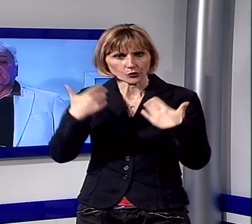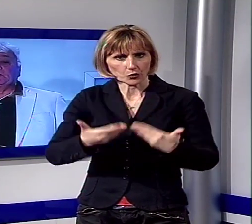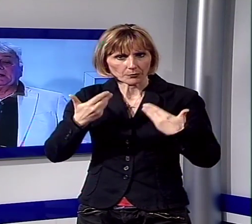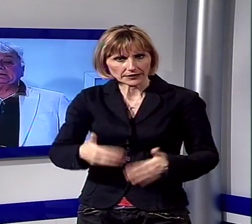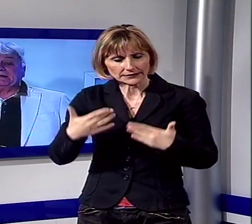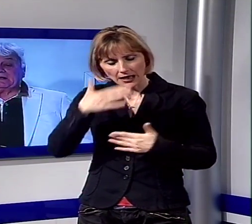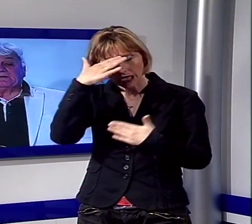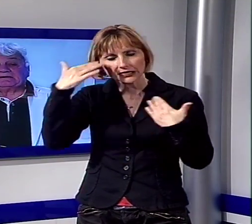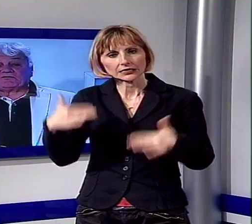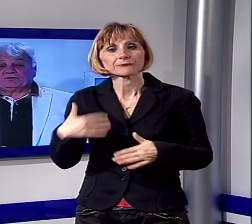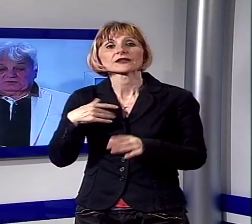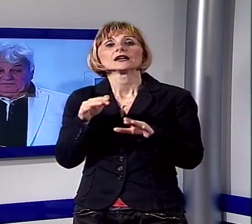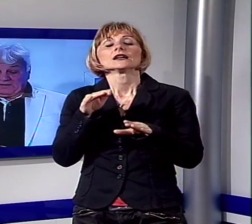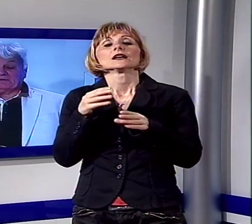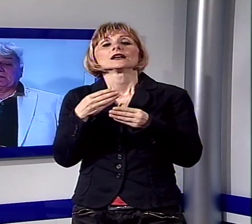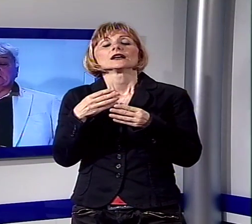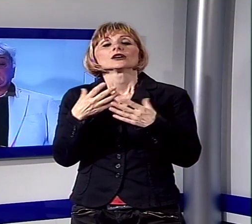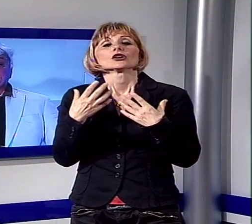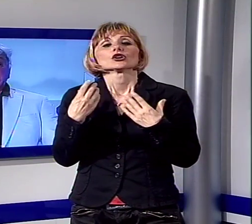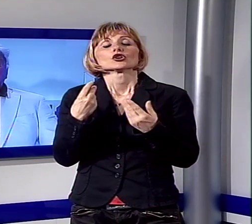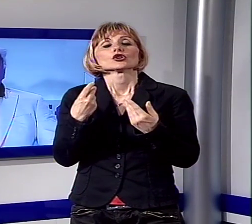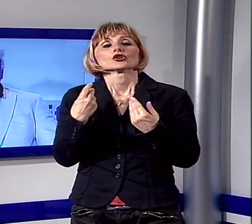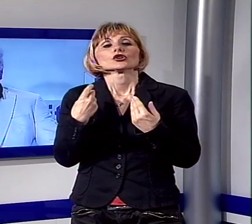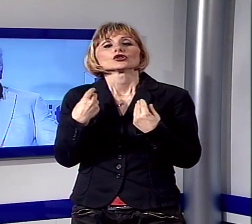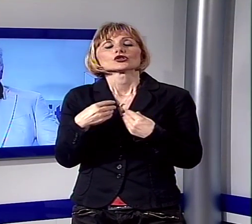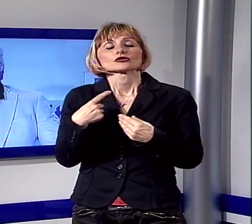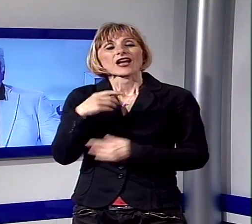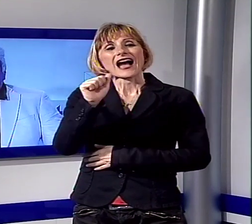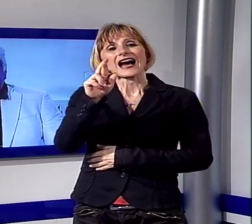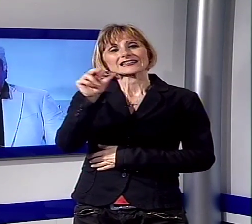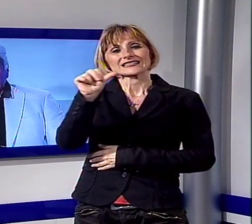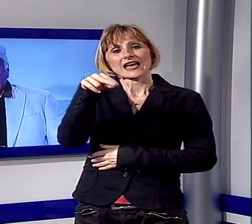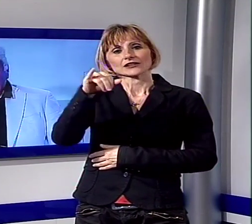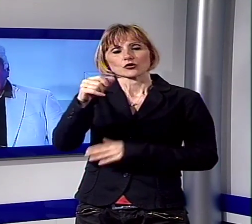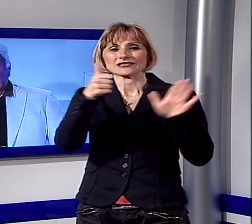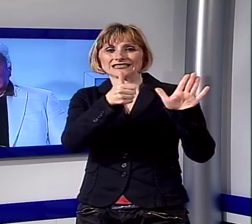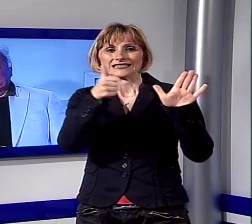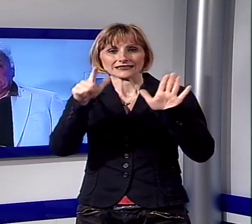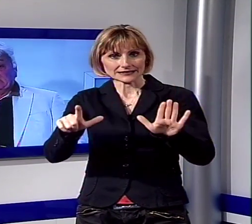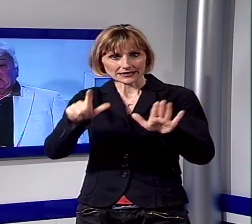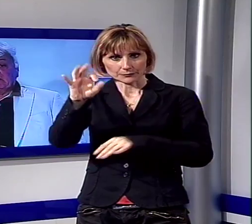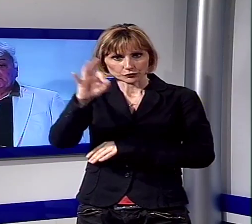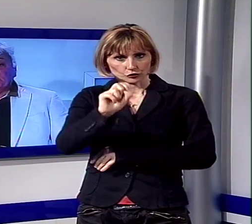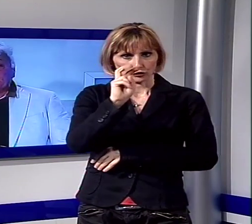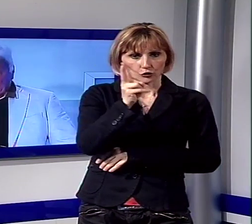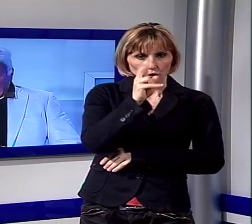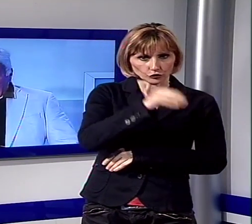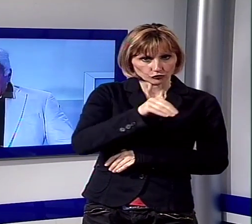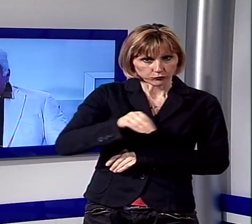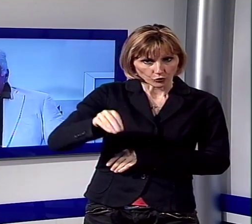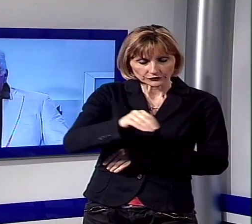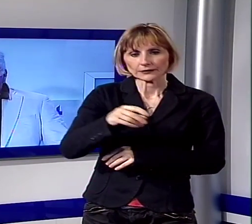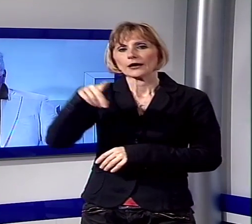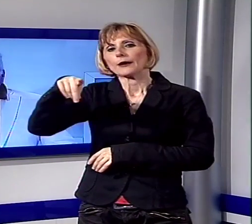sostanze inquinanti rilevate sono, per quanto riguarda l'assenico, al 67% in 12 siti, il piombo